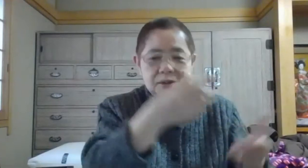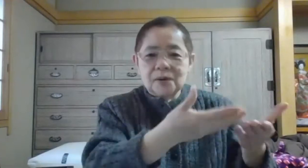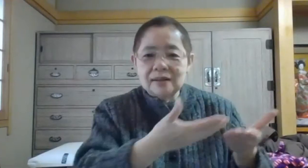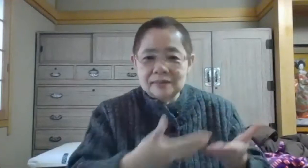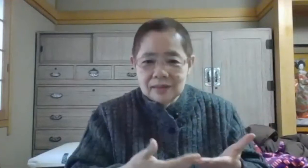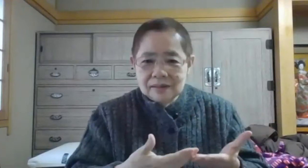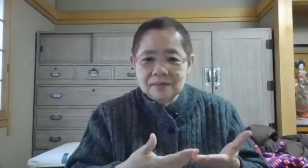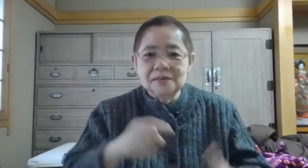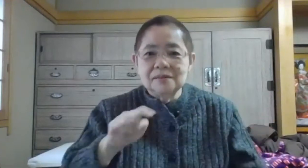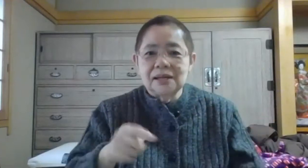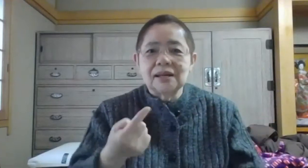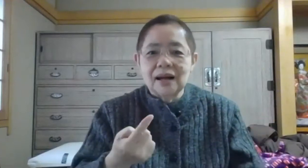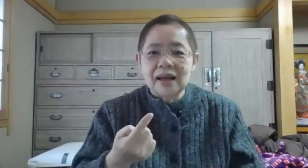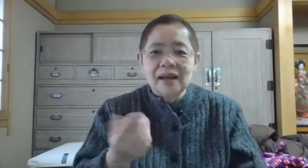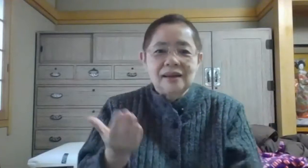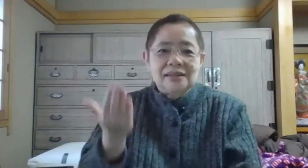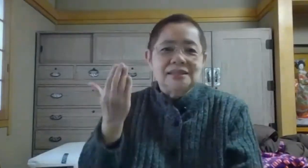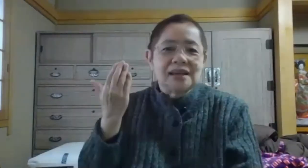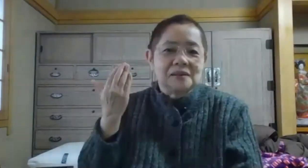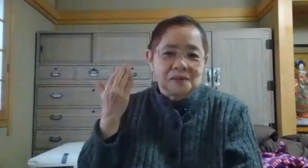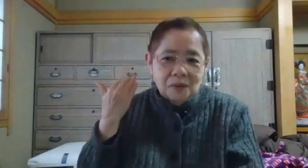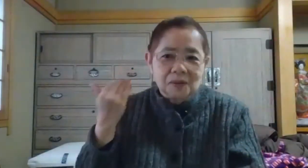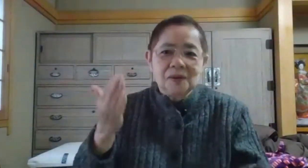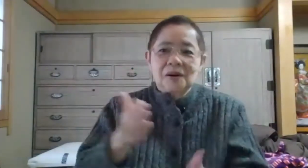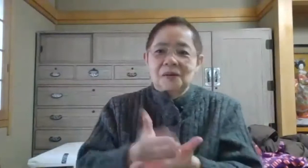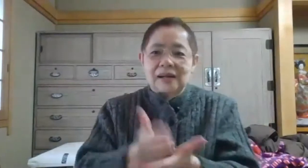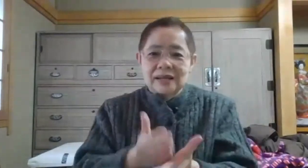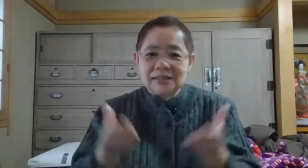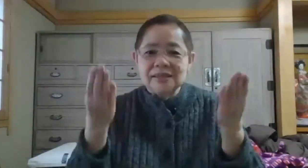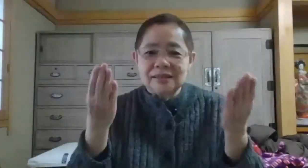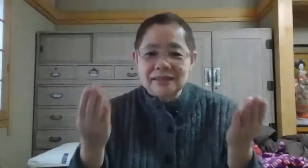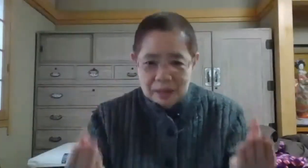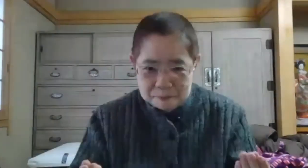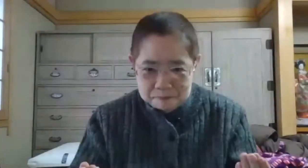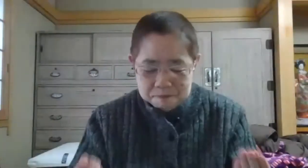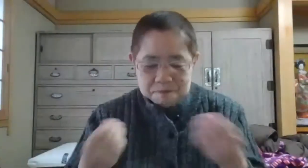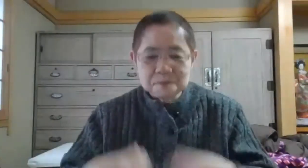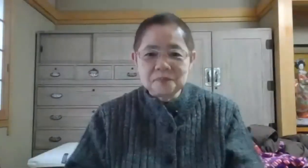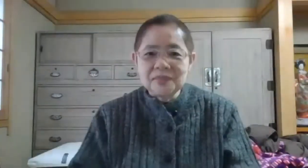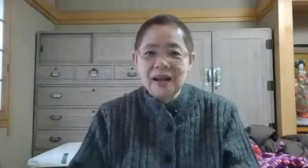もらったというきっかけ以前のお話でしたはい